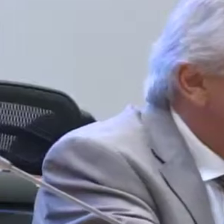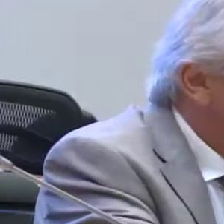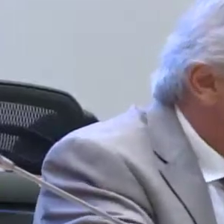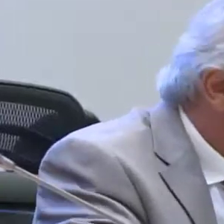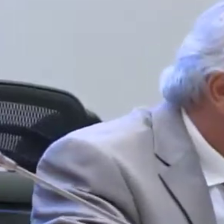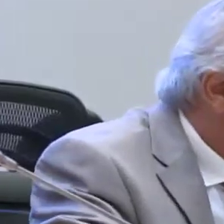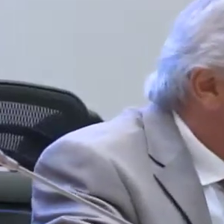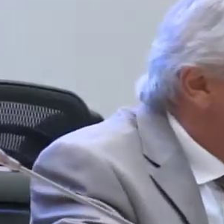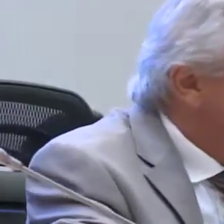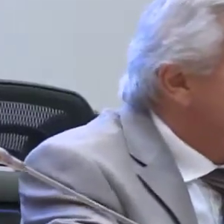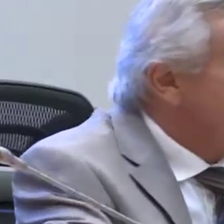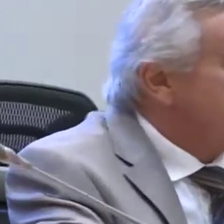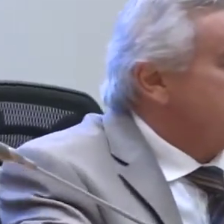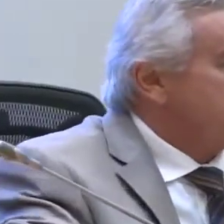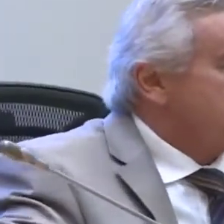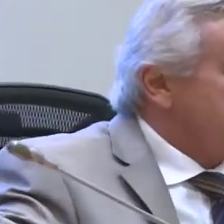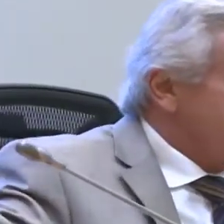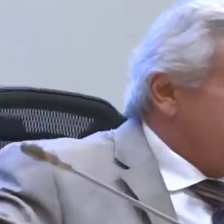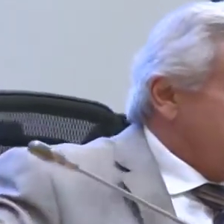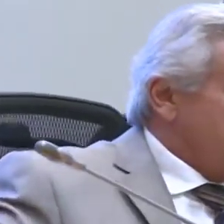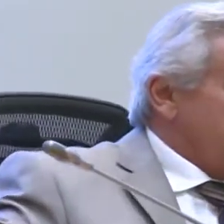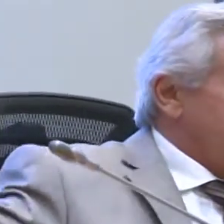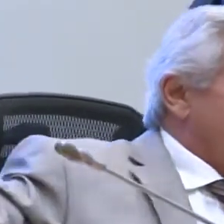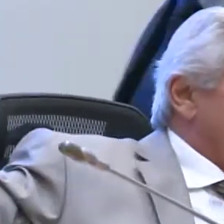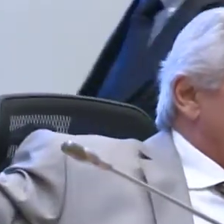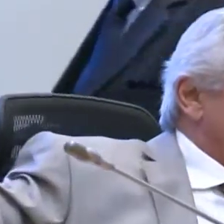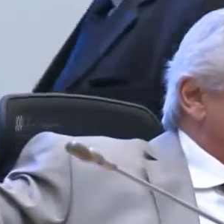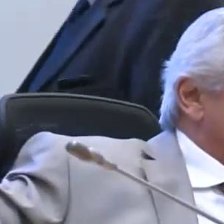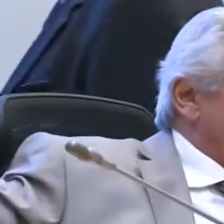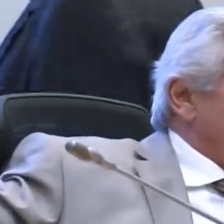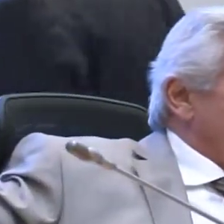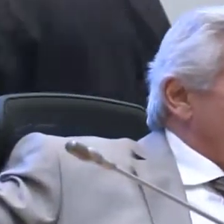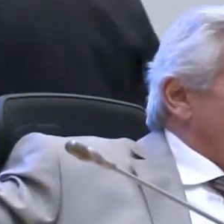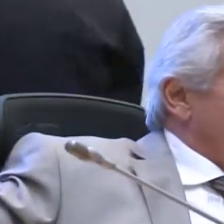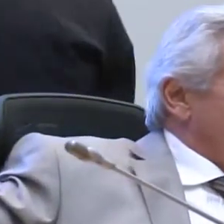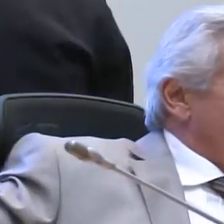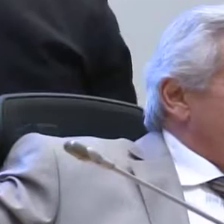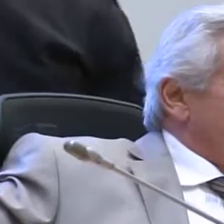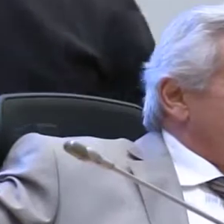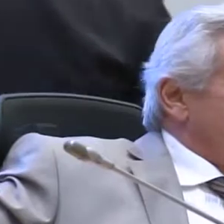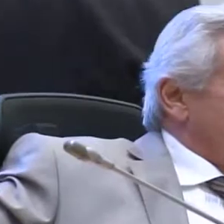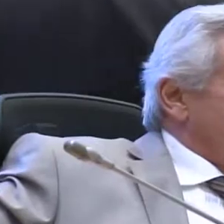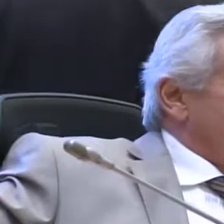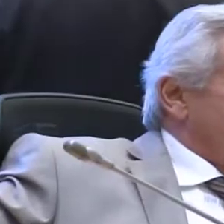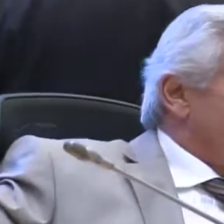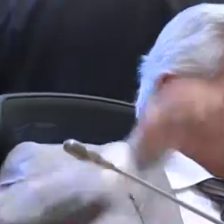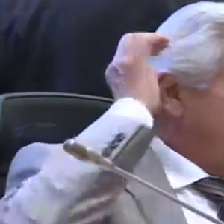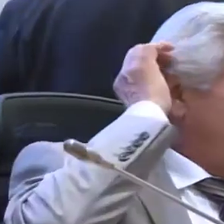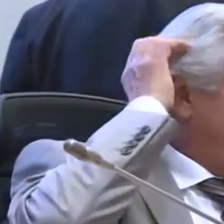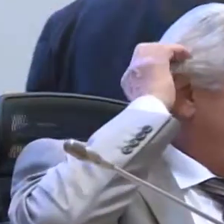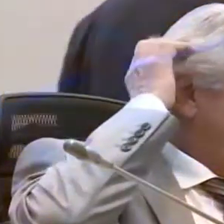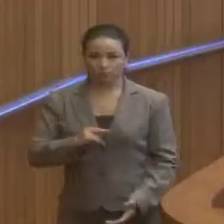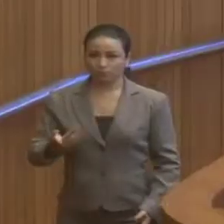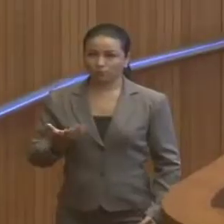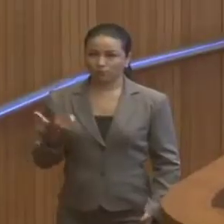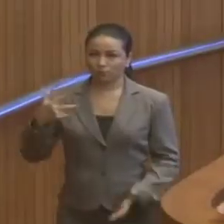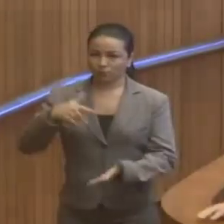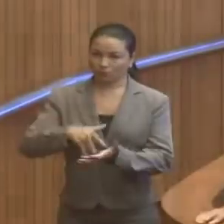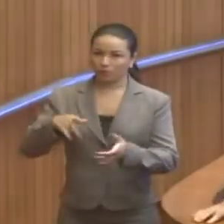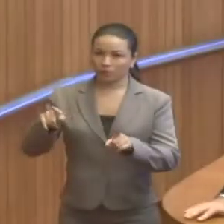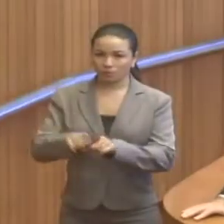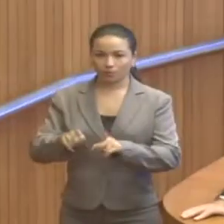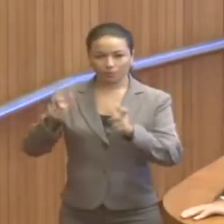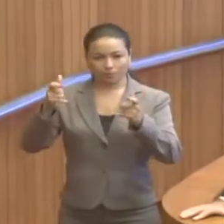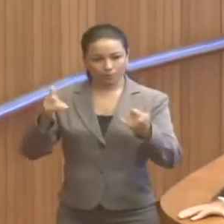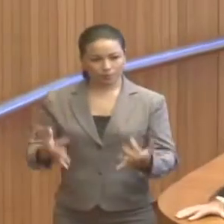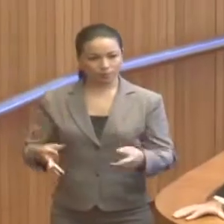Senhor presidente, senhores deputados e deputadas, militares aqui presentes, senhor presidente, eu venho também tratar,